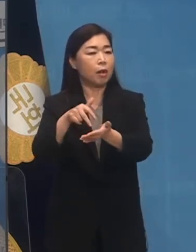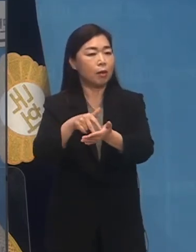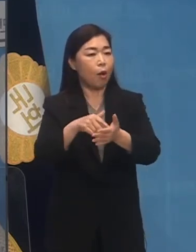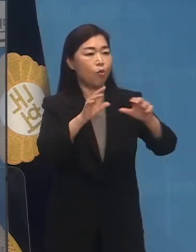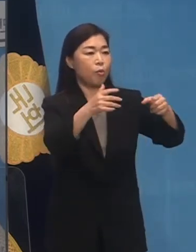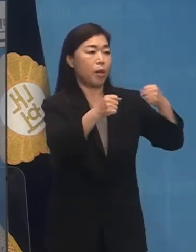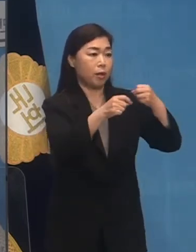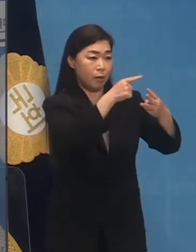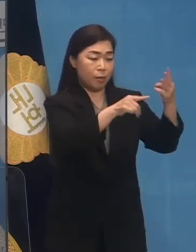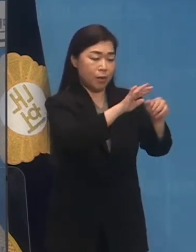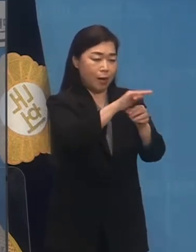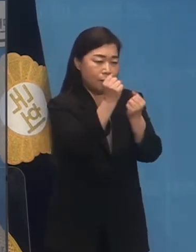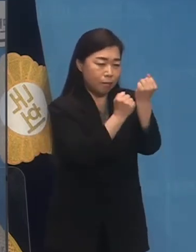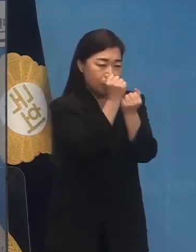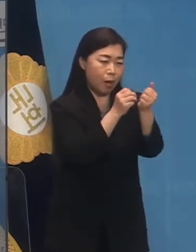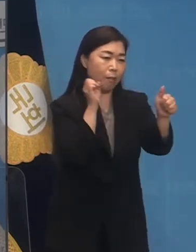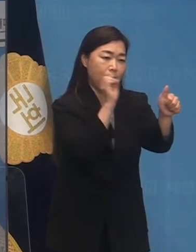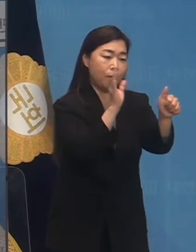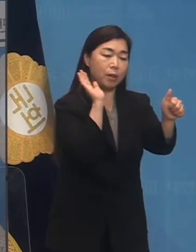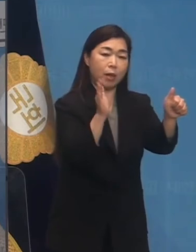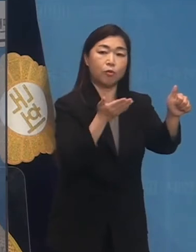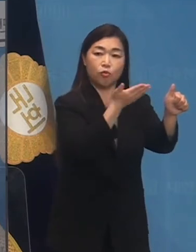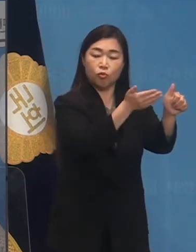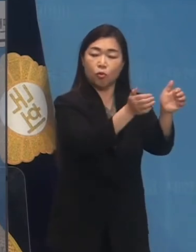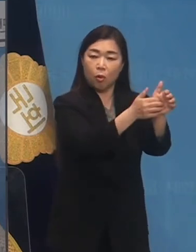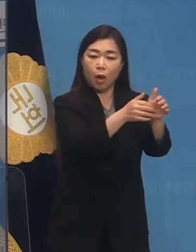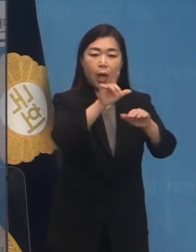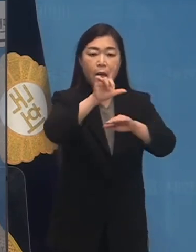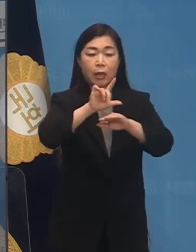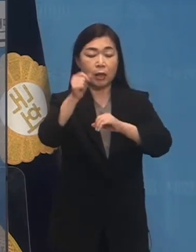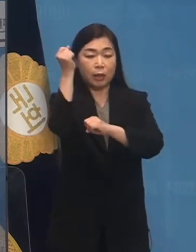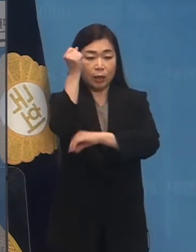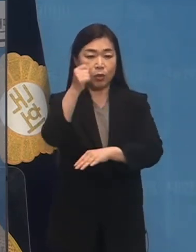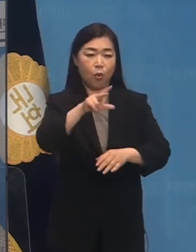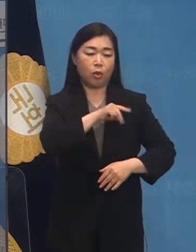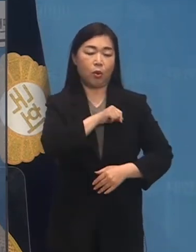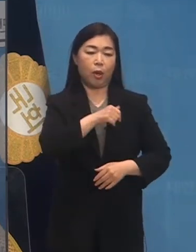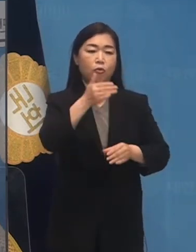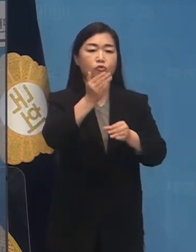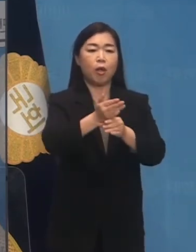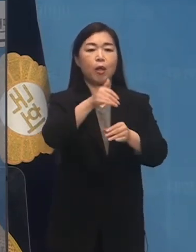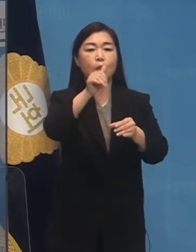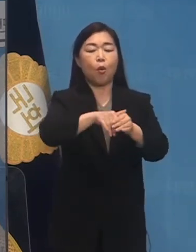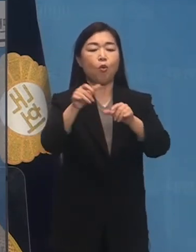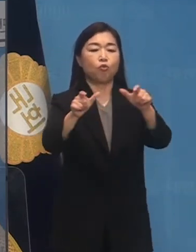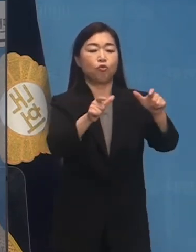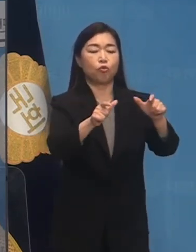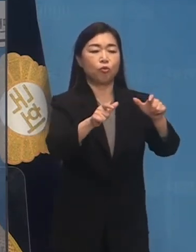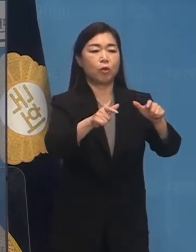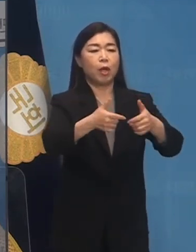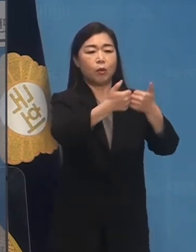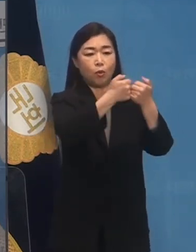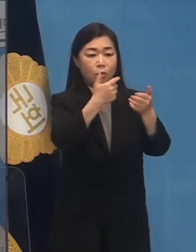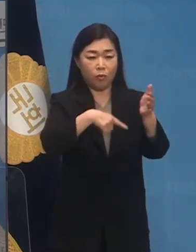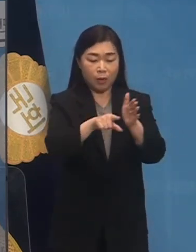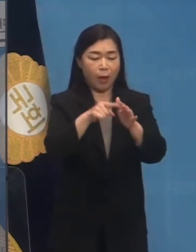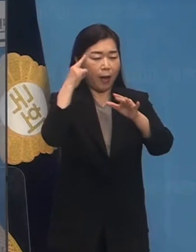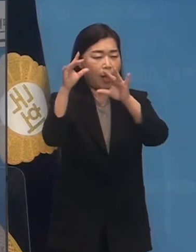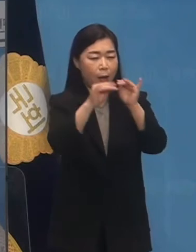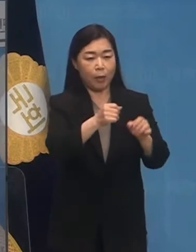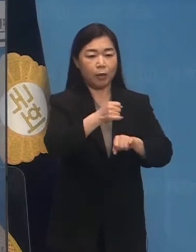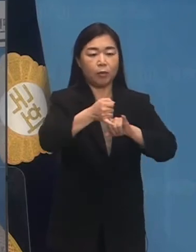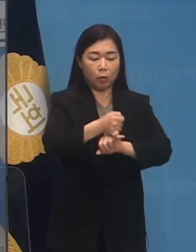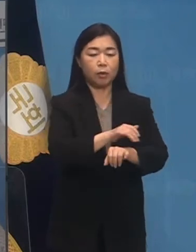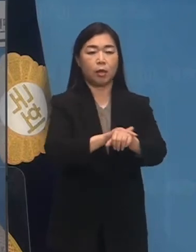정기특위에서 기초의 중대 선거구제를 논의하기 위한 합의를 만들어낼 것을 촉구합니다.